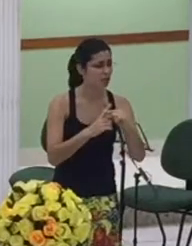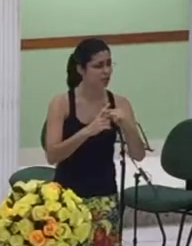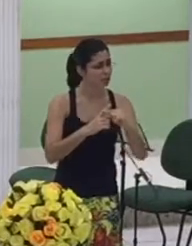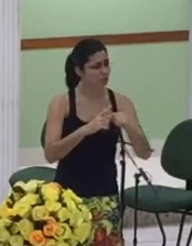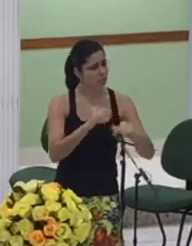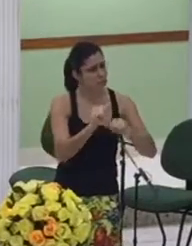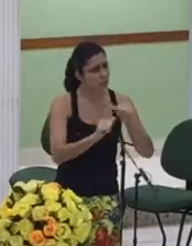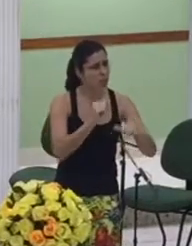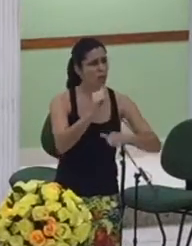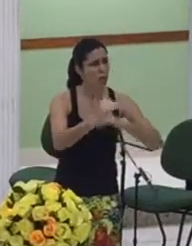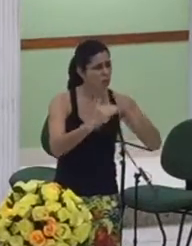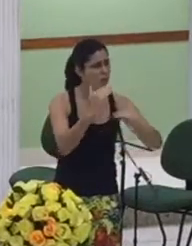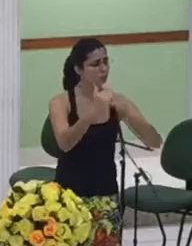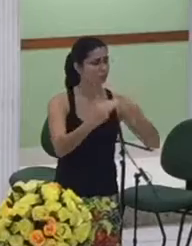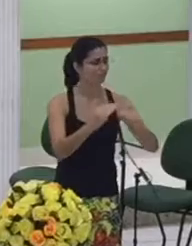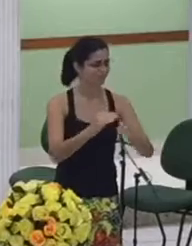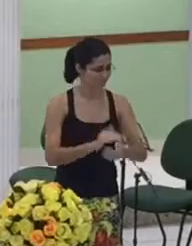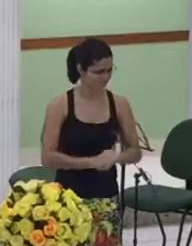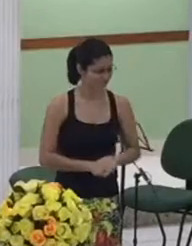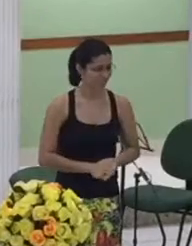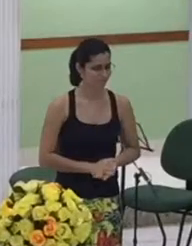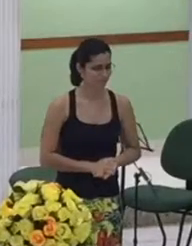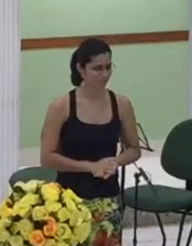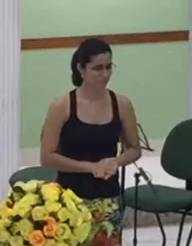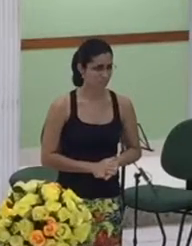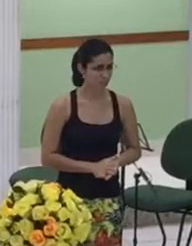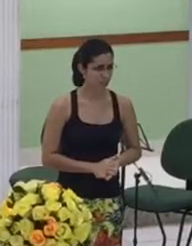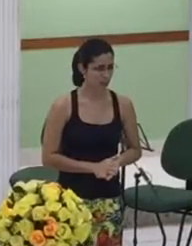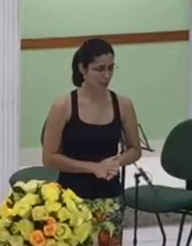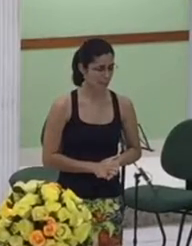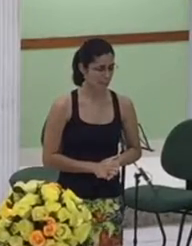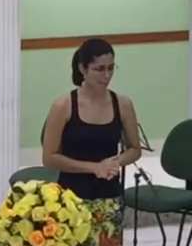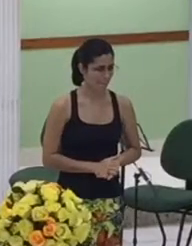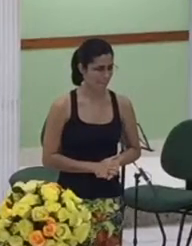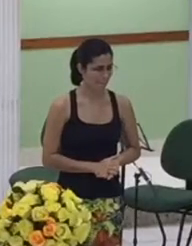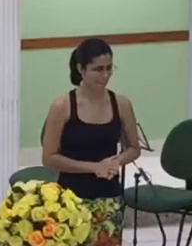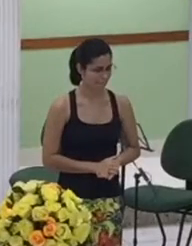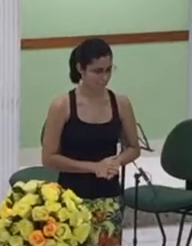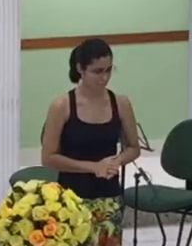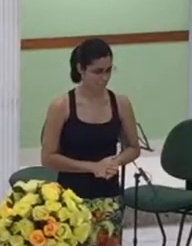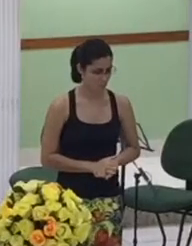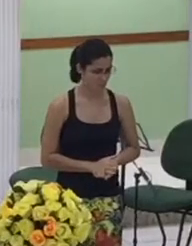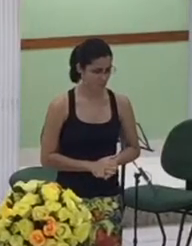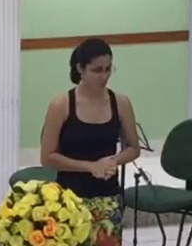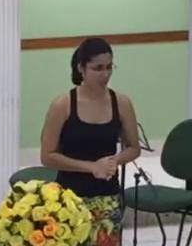sem que vocês sejam usadas com Deus a família de vocês não irá andar